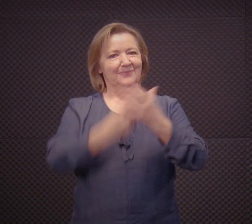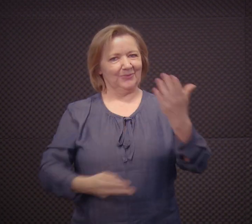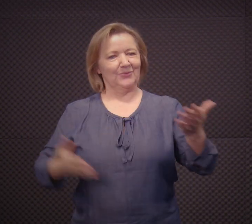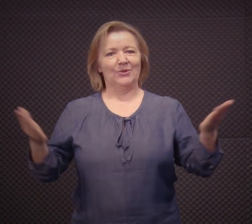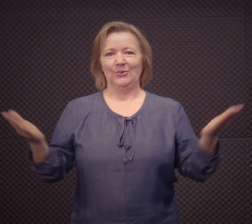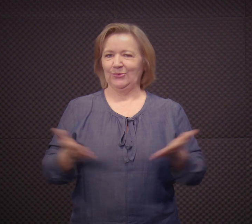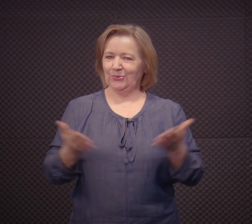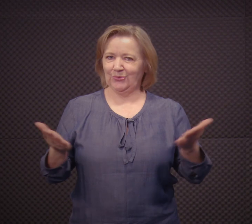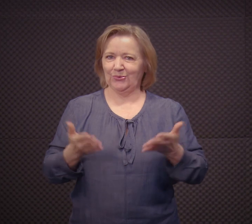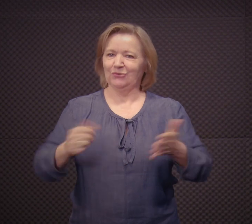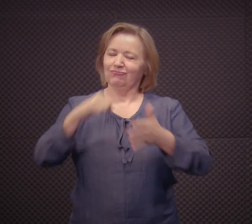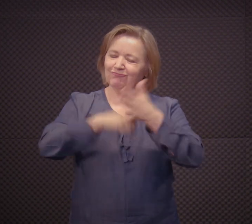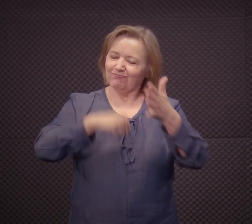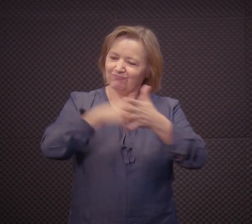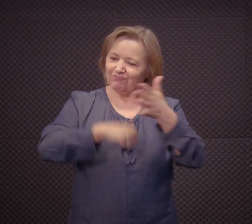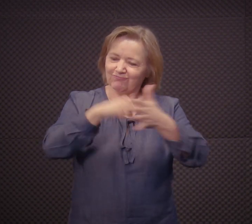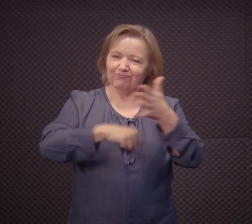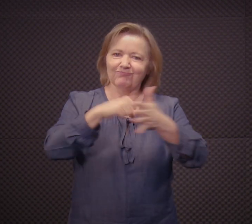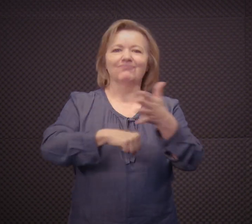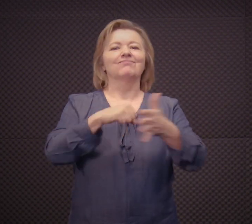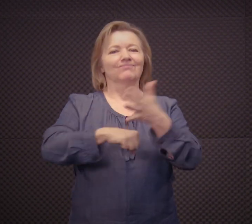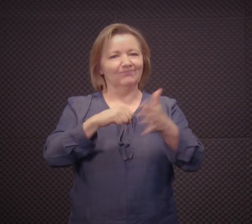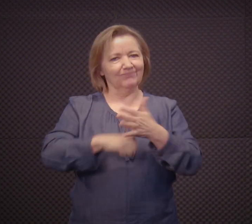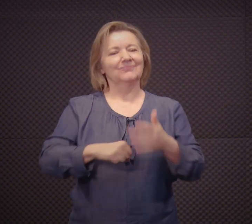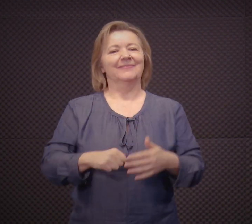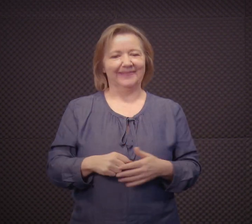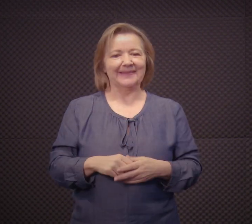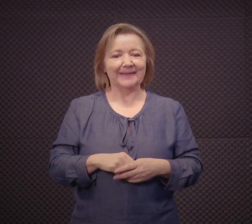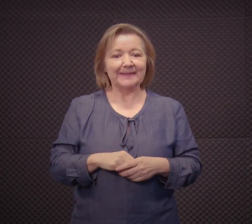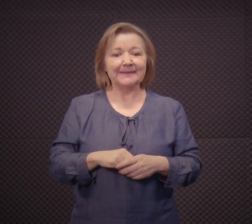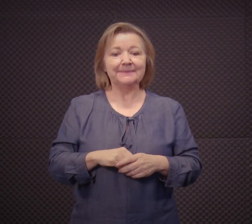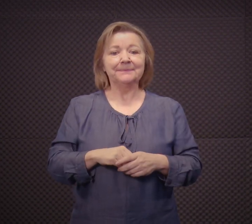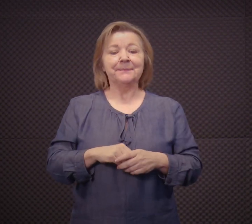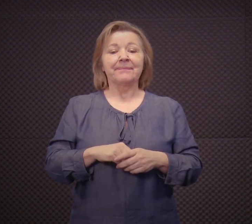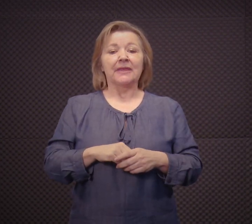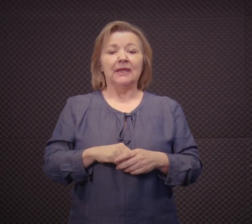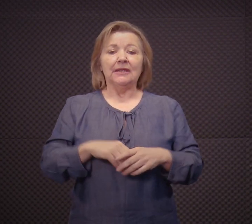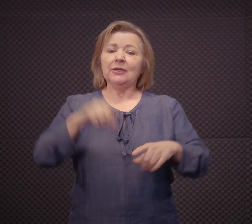a gente conseguiu a escola bilingue, né? Nós temos a escola bilingue.